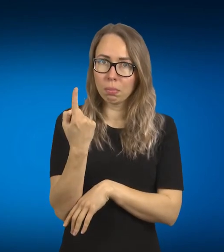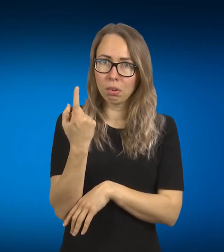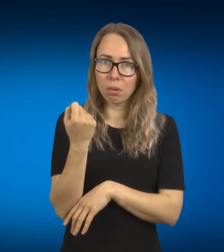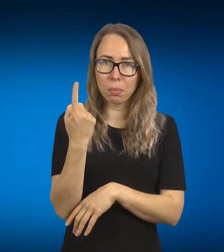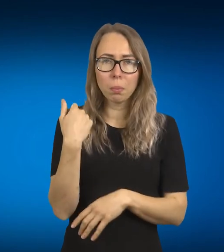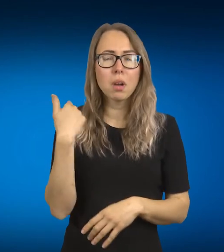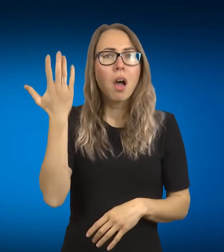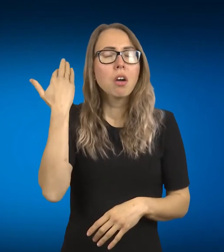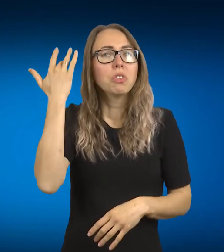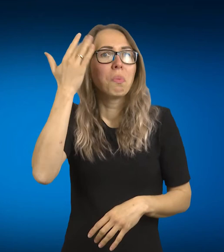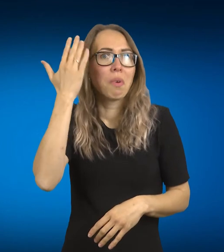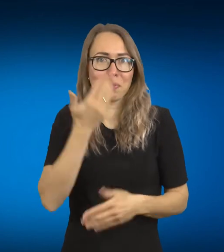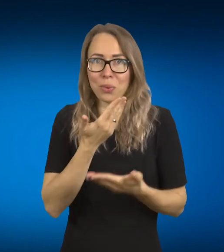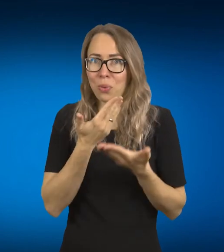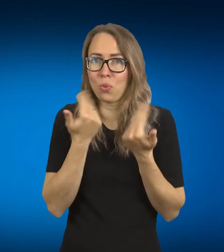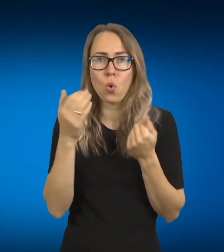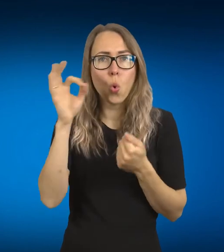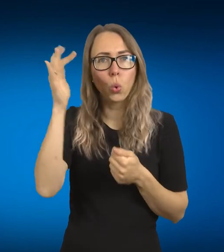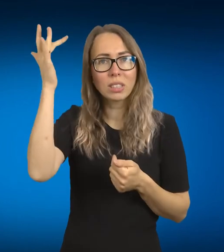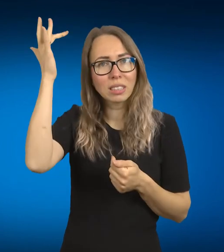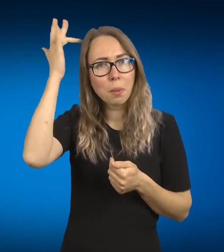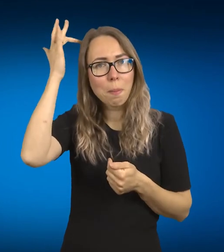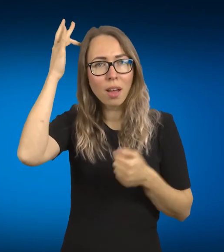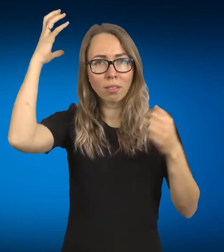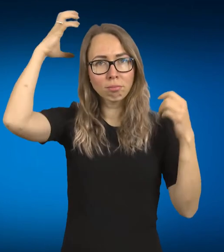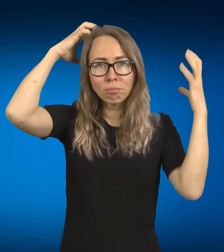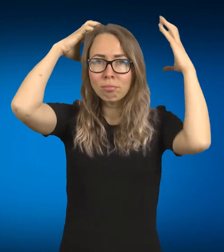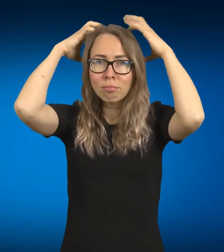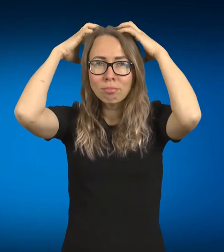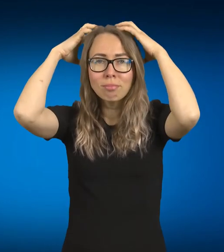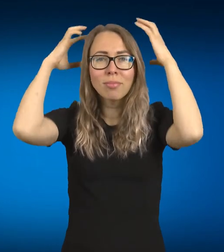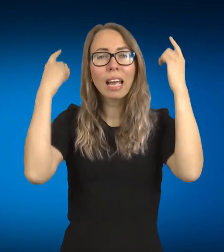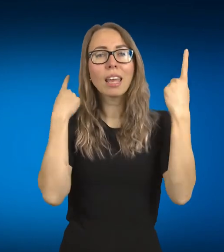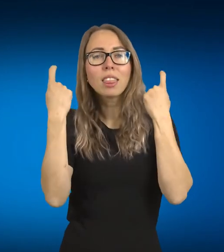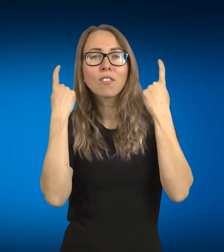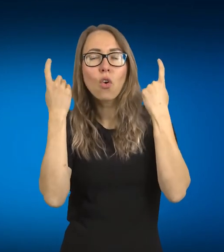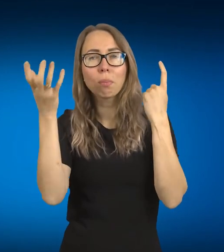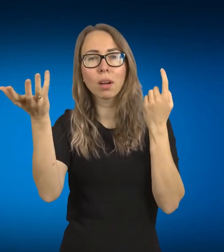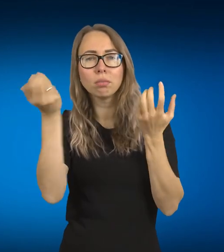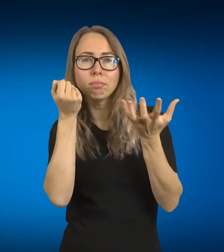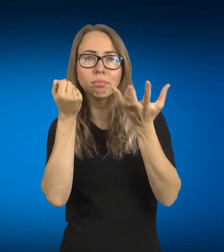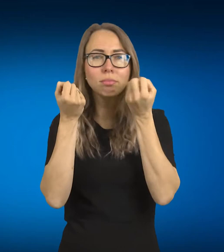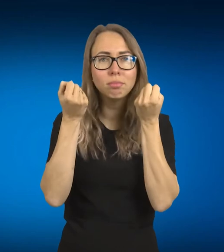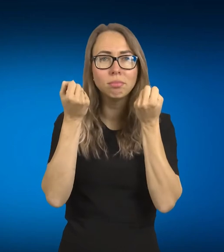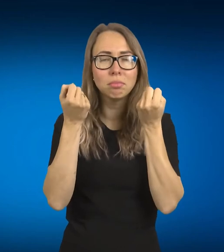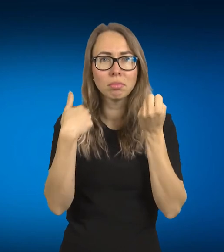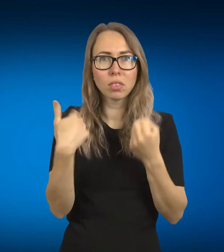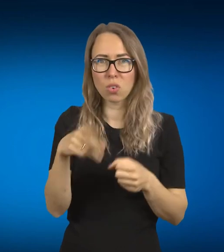apie smegenų veikimo principus ir kaip greitai yra absorbojama visai informacija, ar ne? Ir gal galėtai ir mes